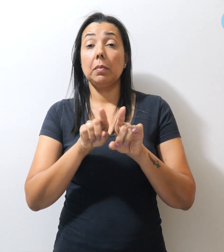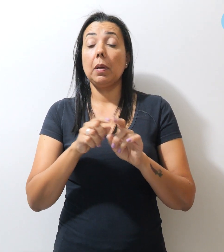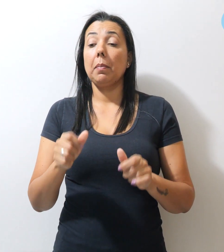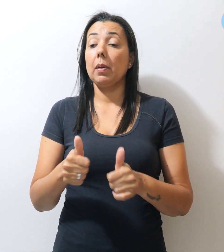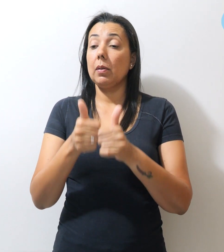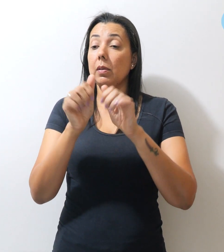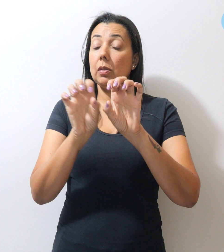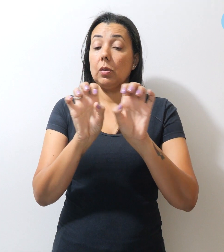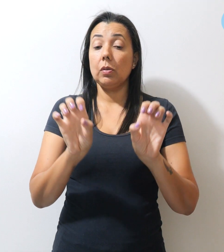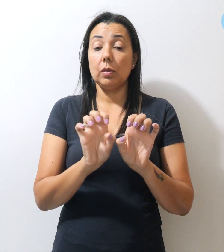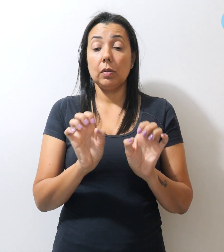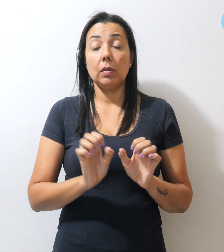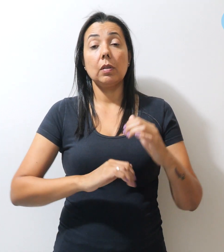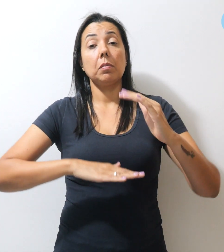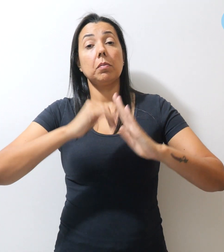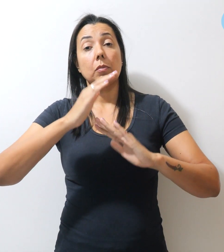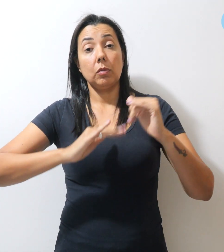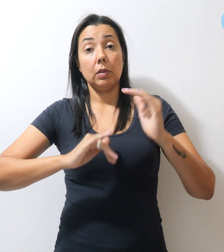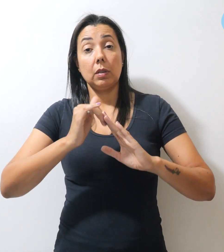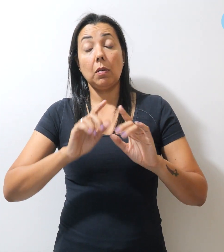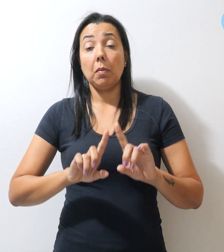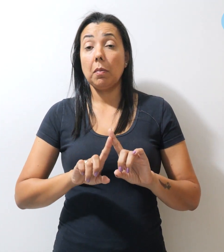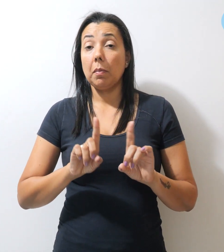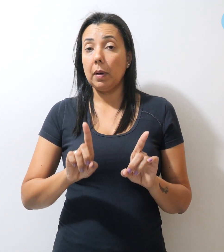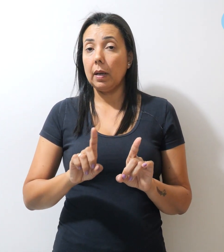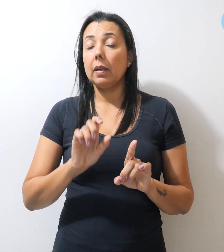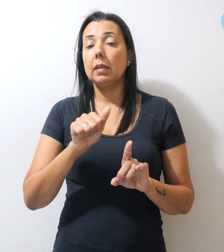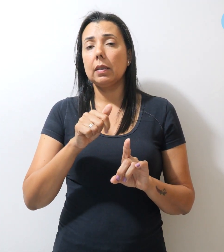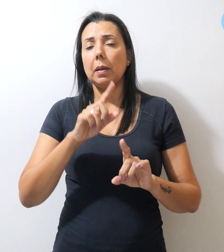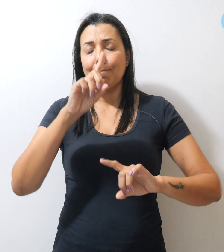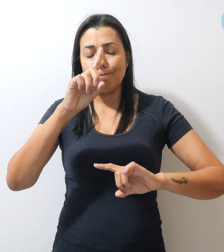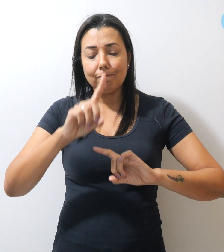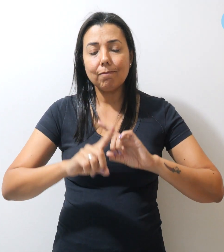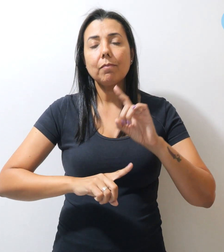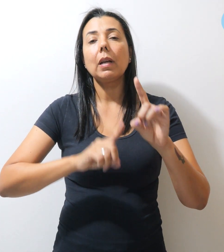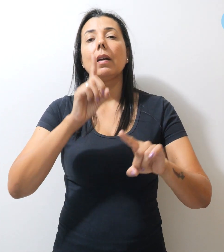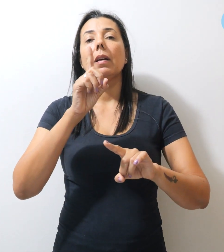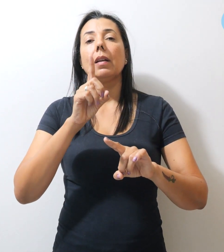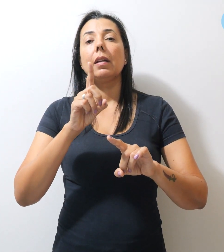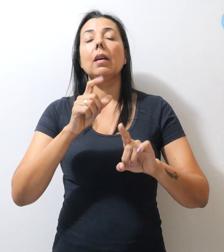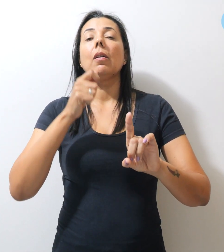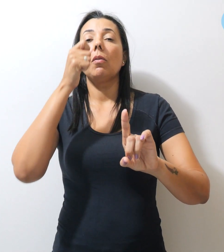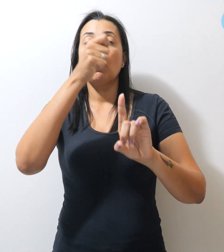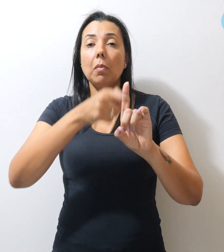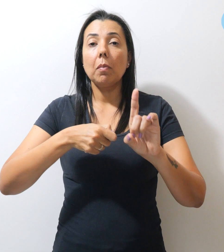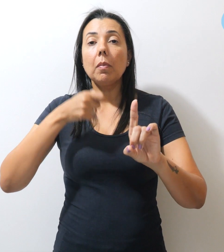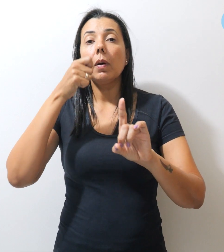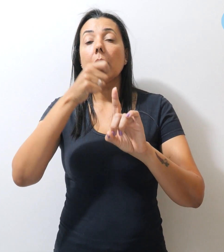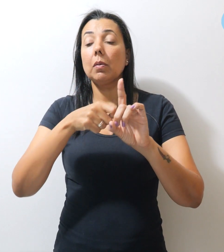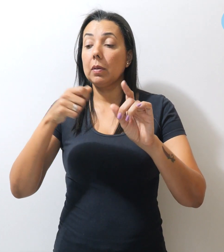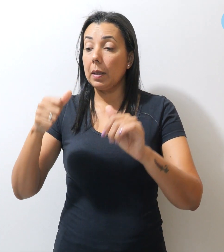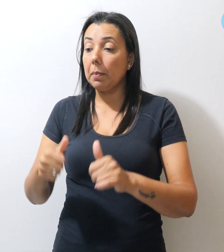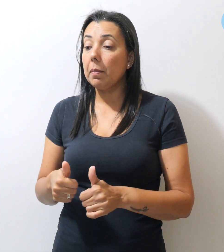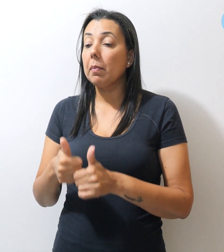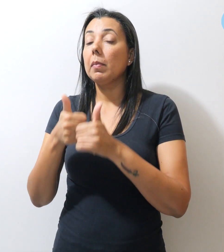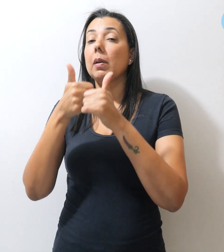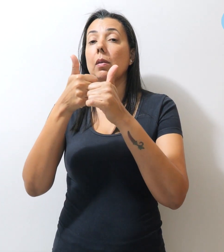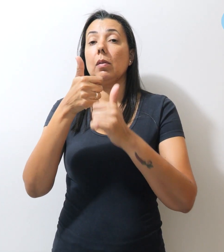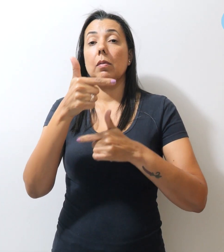plano de carreira. Mas vai muito além disso. É uma luta por melhores condições de trabalho,